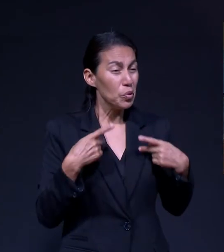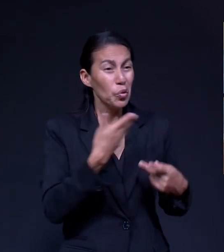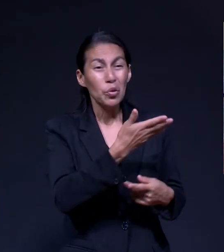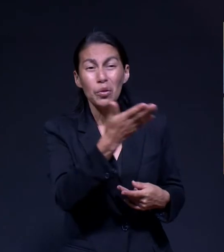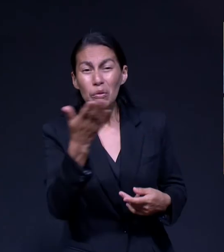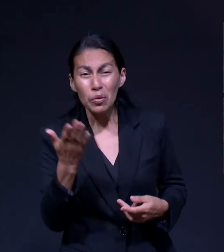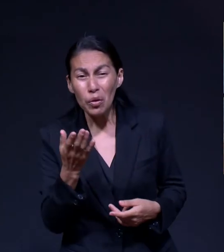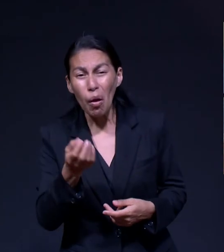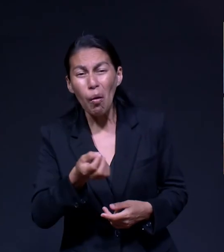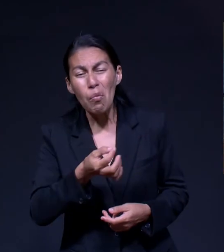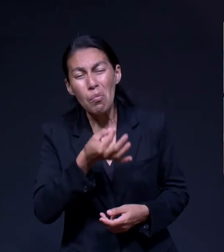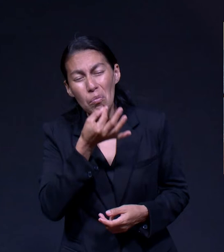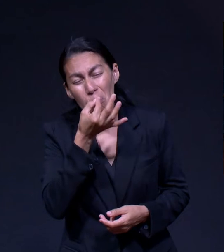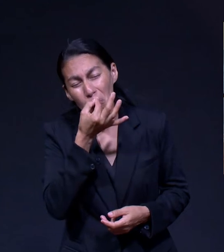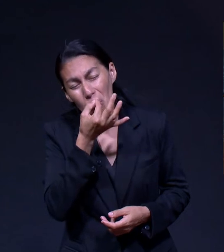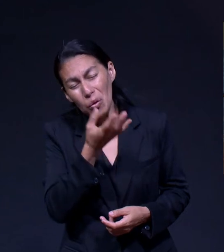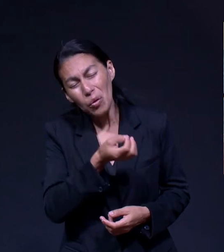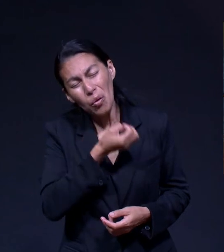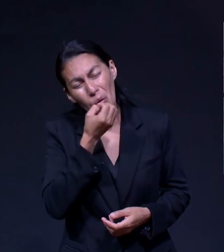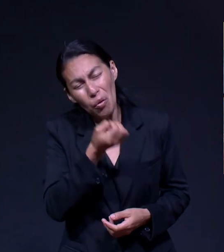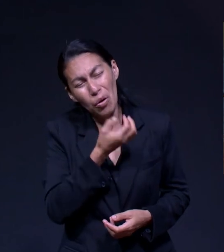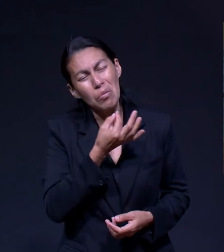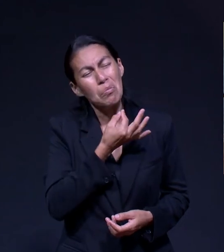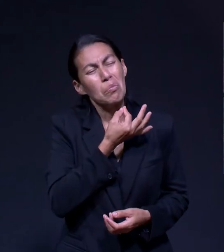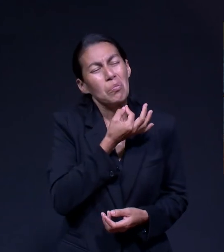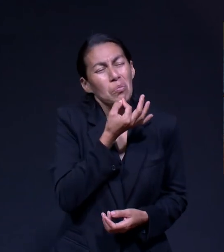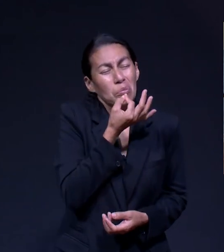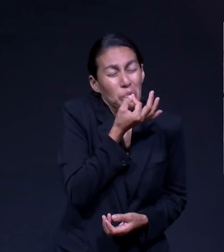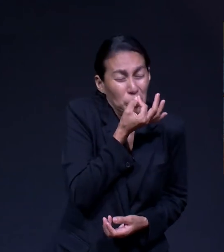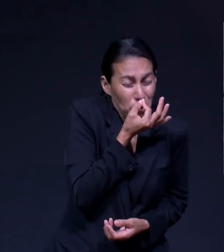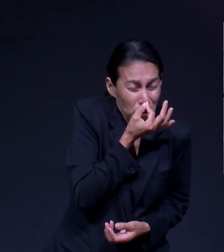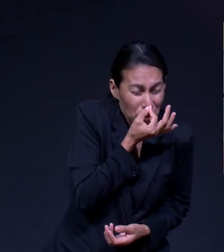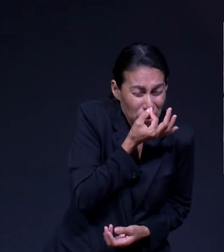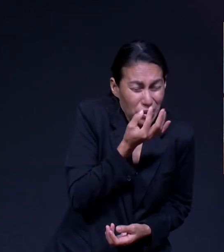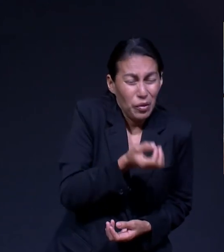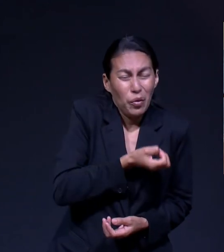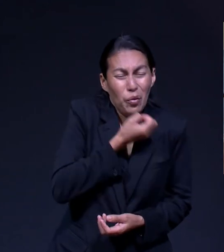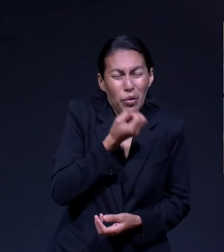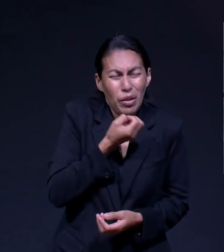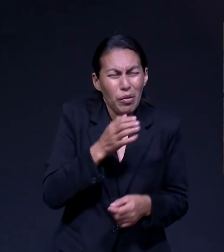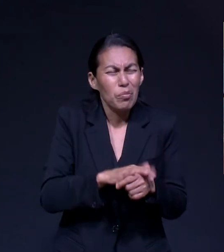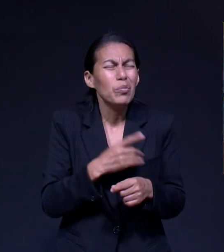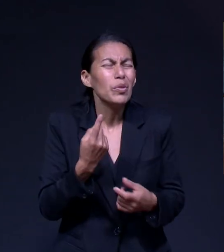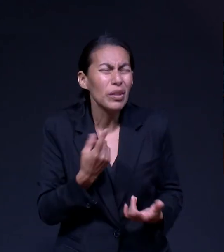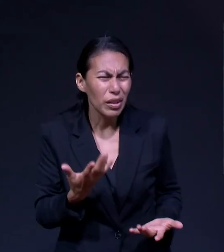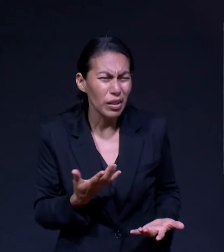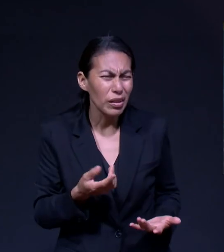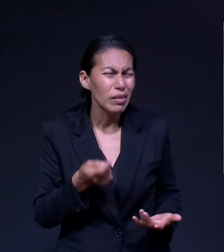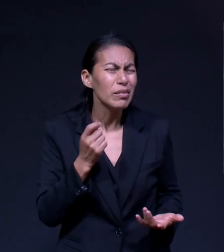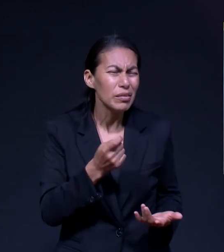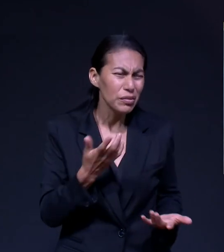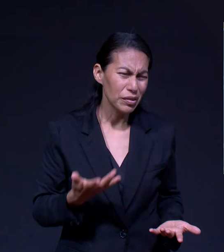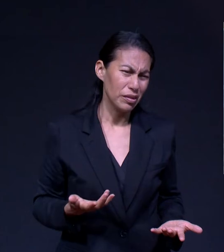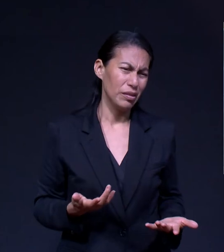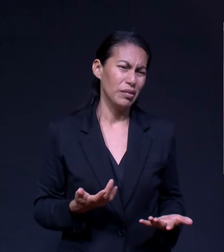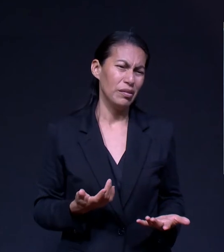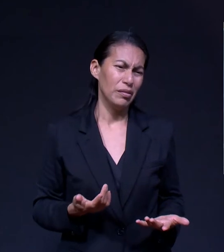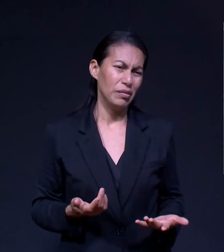Que Que Ha Pasado En El Ser Humano Que Ha Perdido A Veces El Rumbo La Dependencia